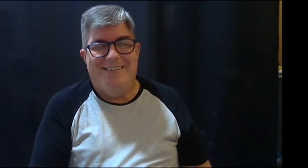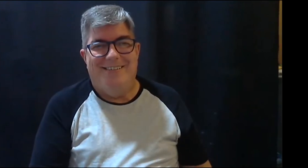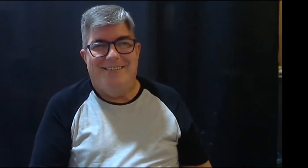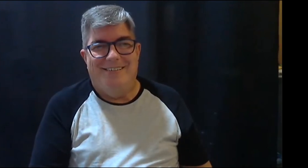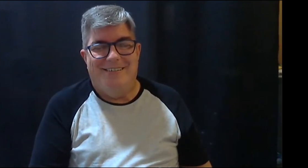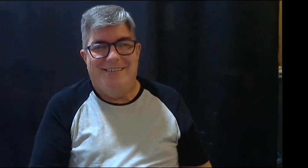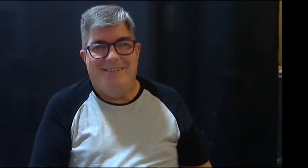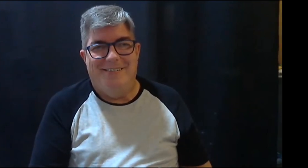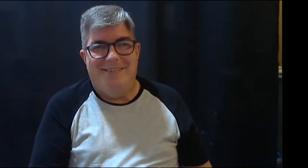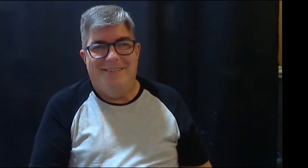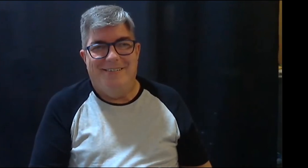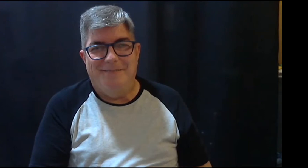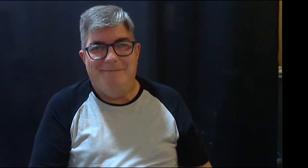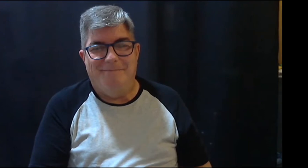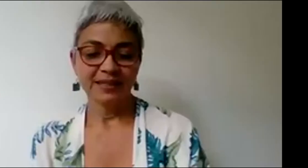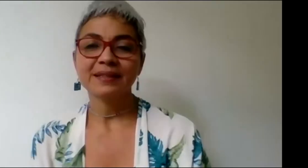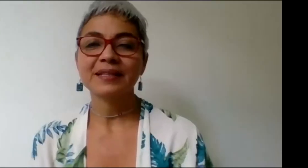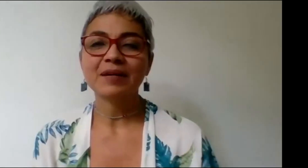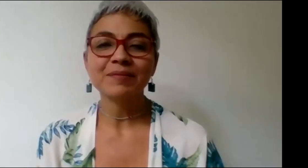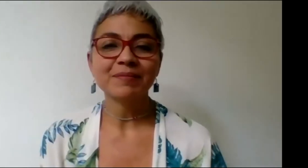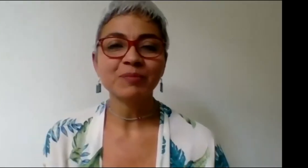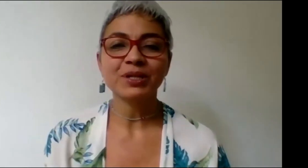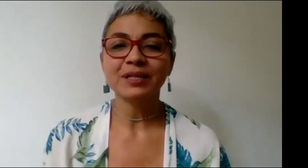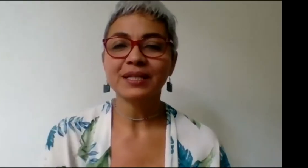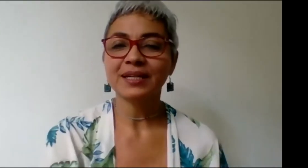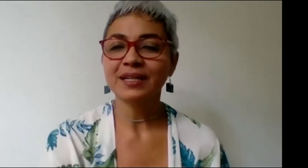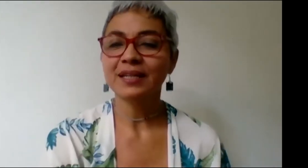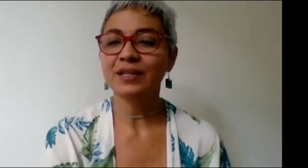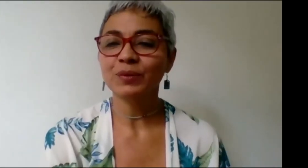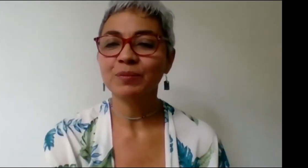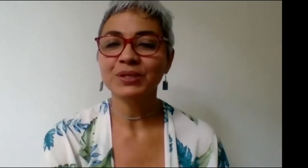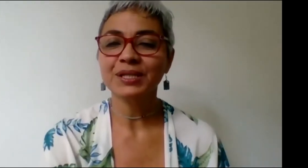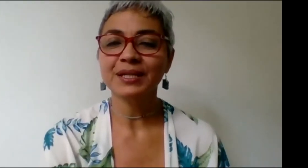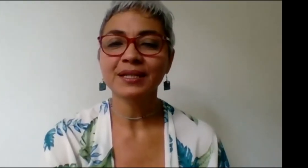Gracias, Rubén. Ya ven por allí a Rubén Pichica.